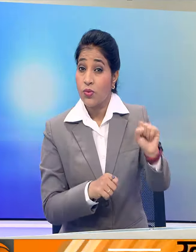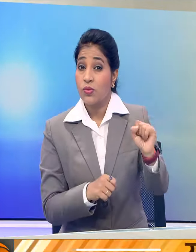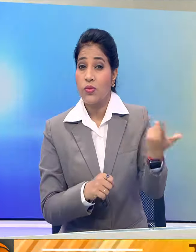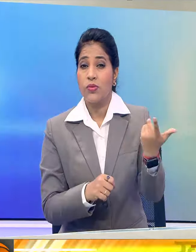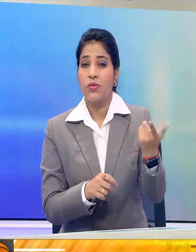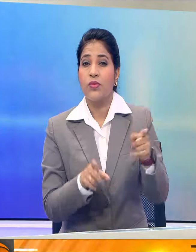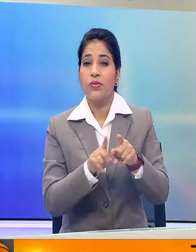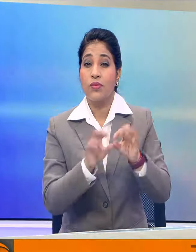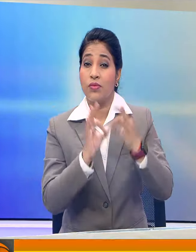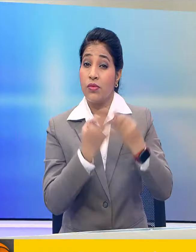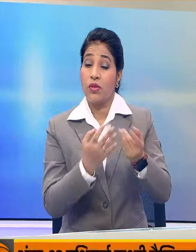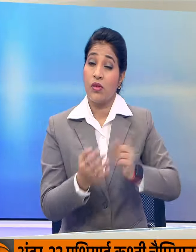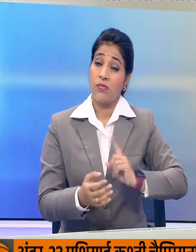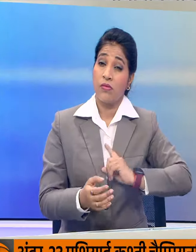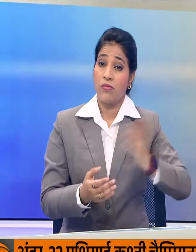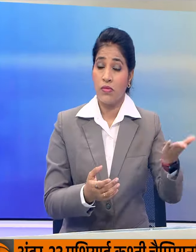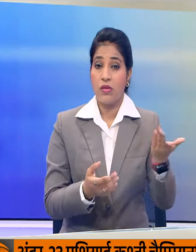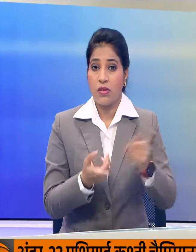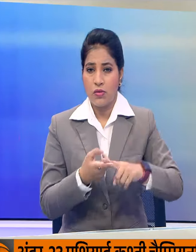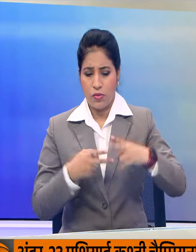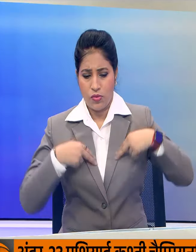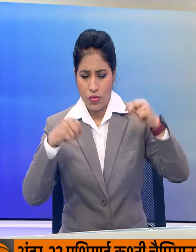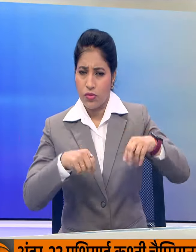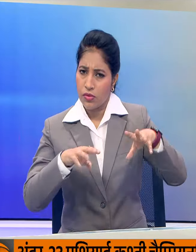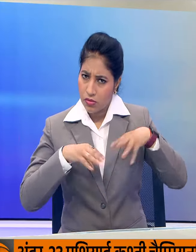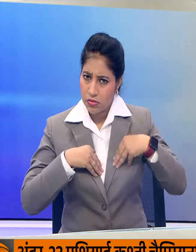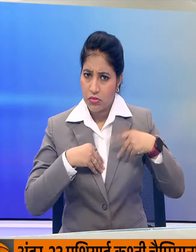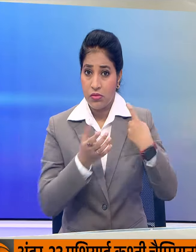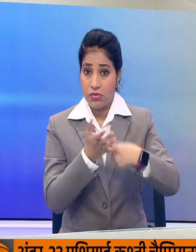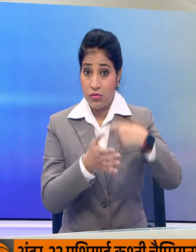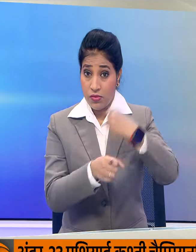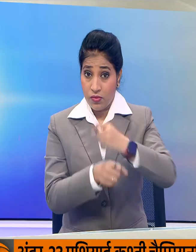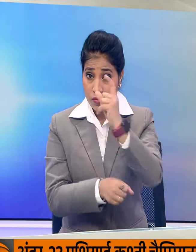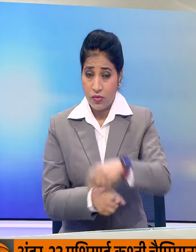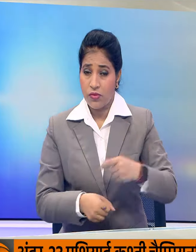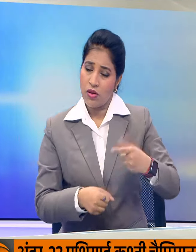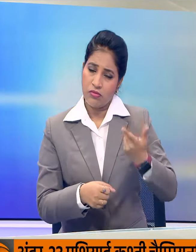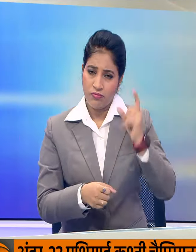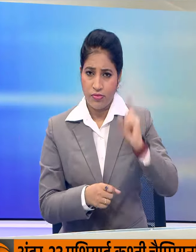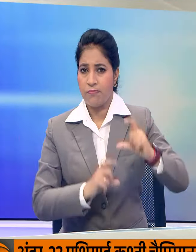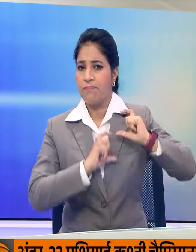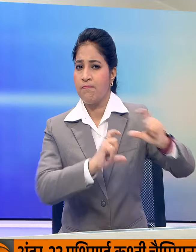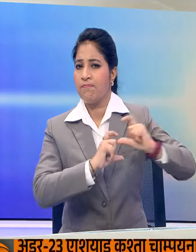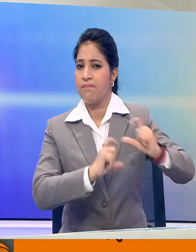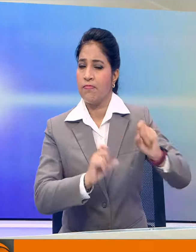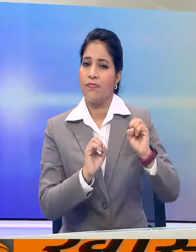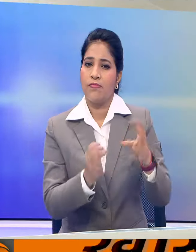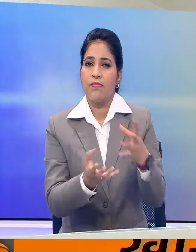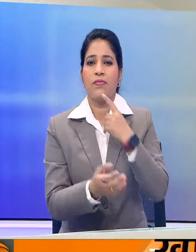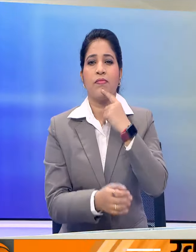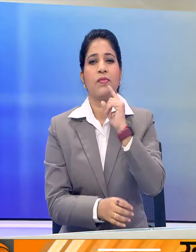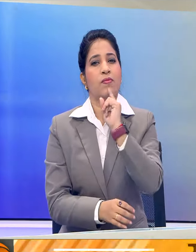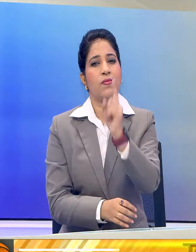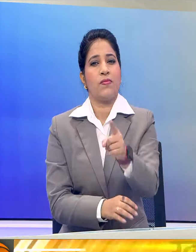परिवाद जिसे कोट ने स्पिकार कर राहूल के खिलाफ मुकदमा चलाने का आदेश दिया था